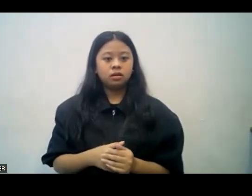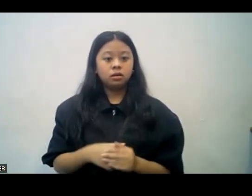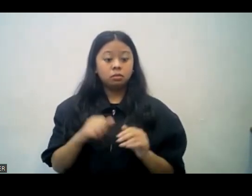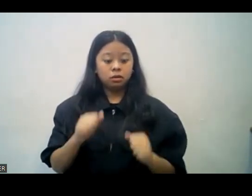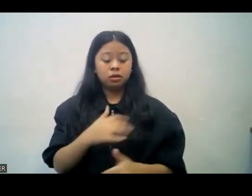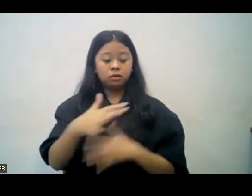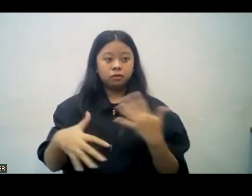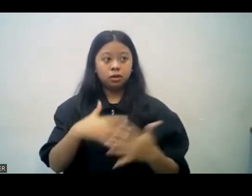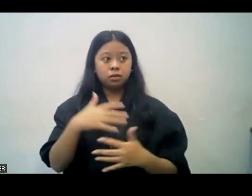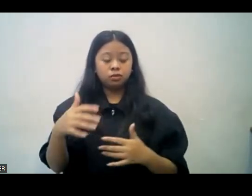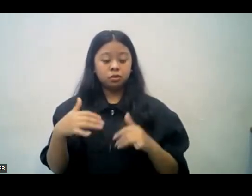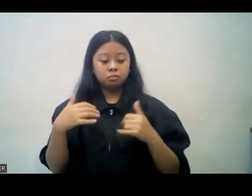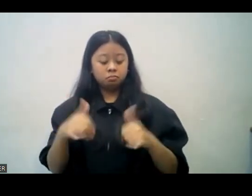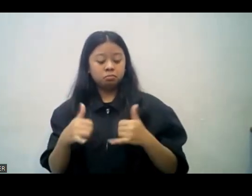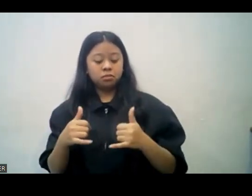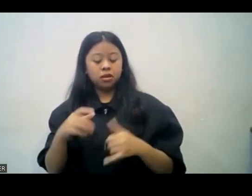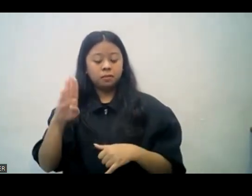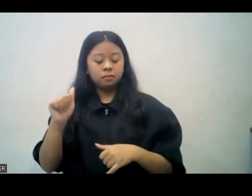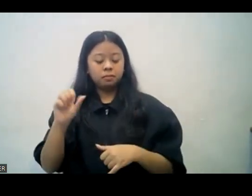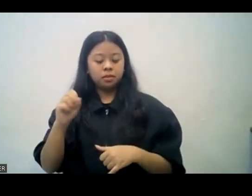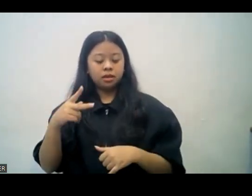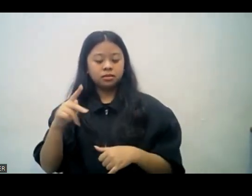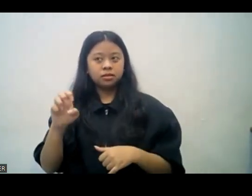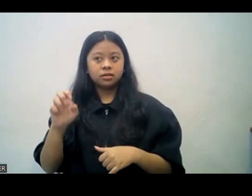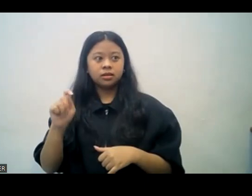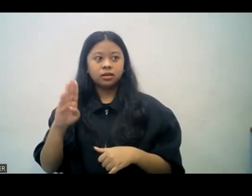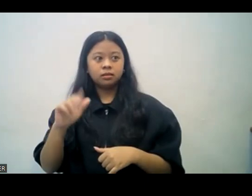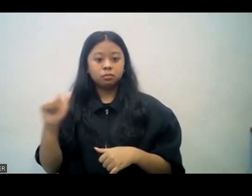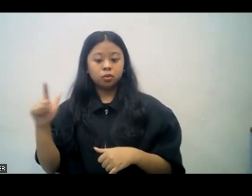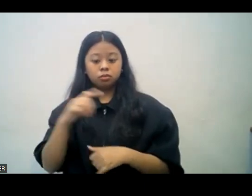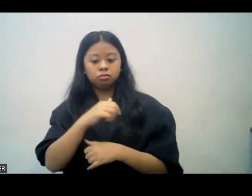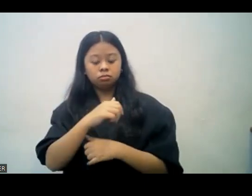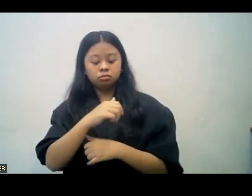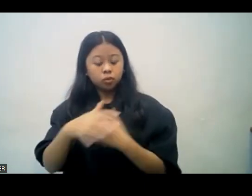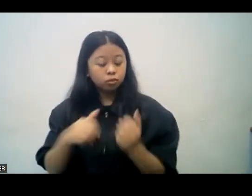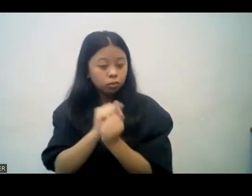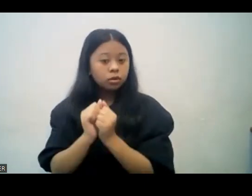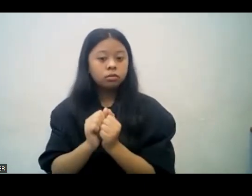Fellowship ba yun? Yung paglalaro ng basketball na magkakasama? What do you think? Sa tingin po ninyo?